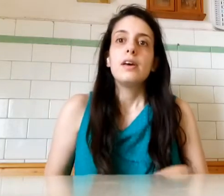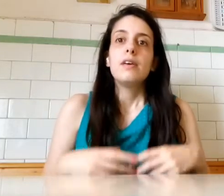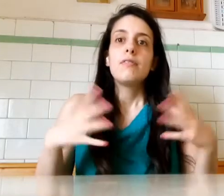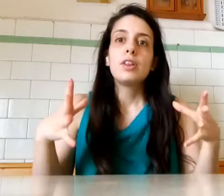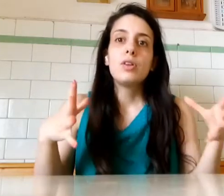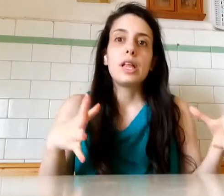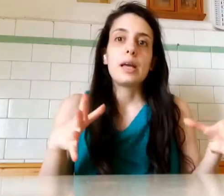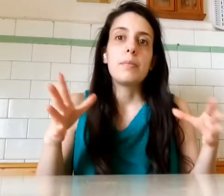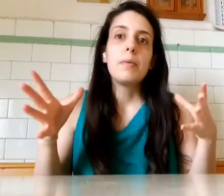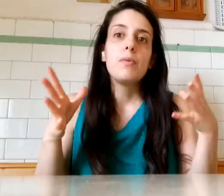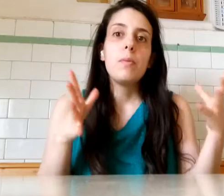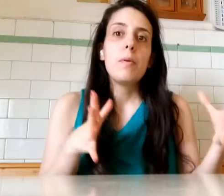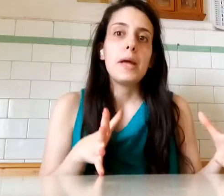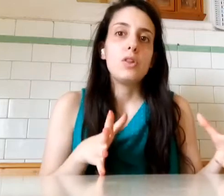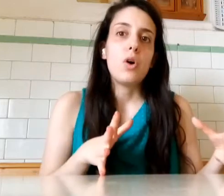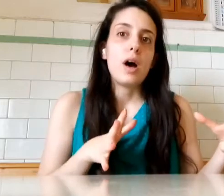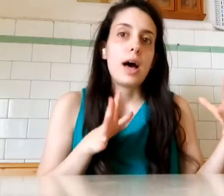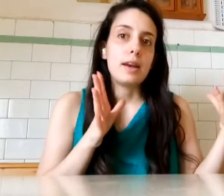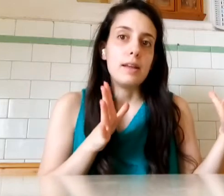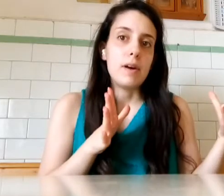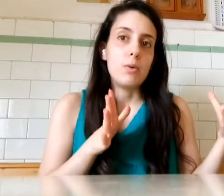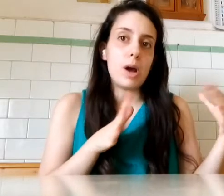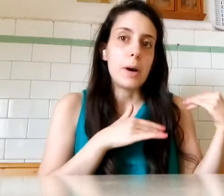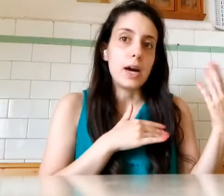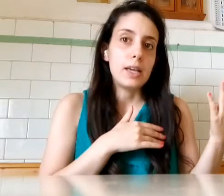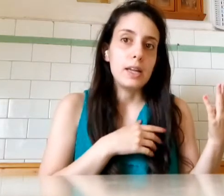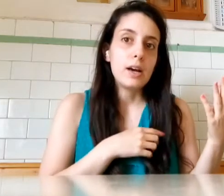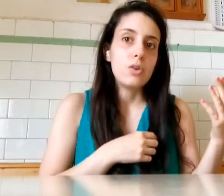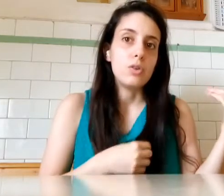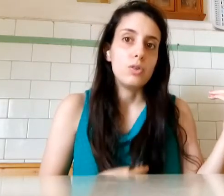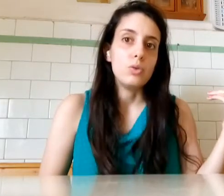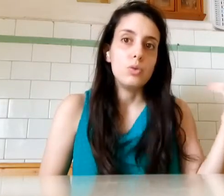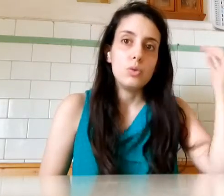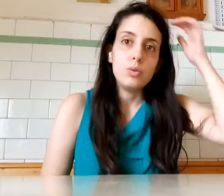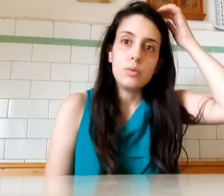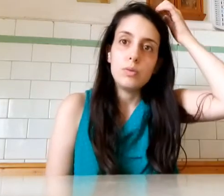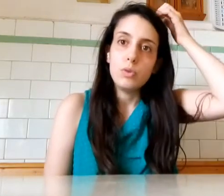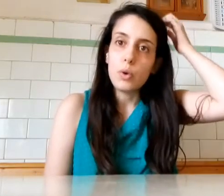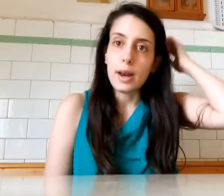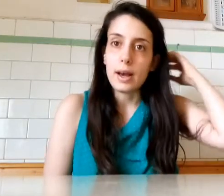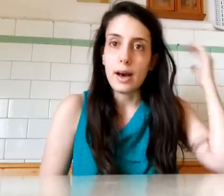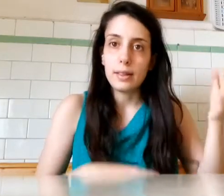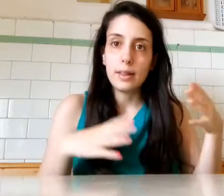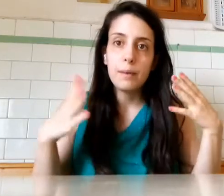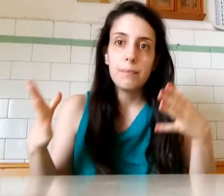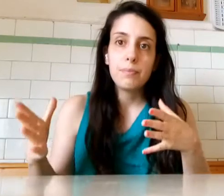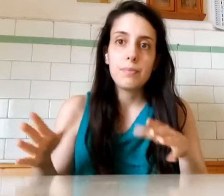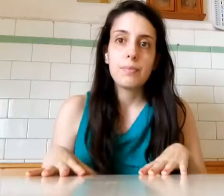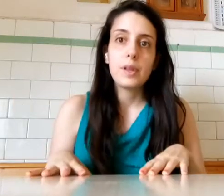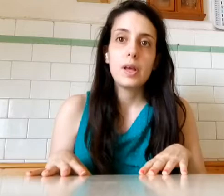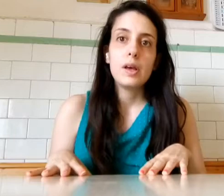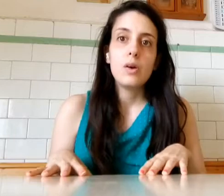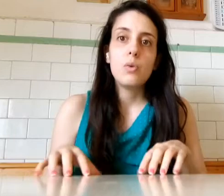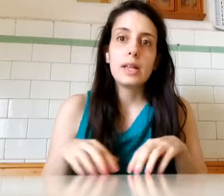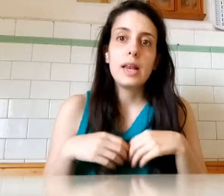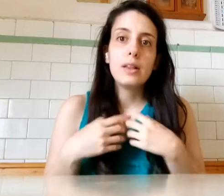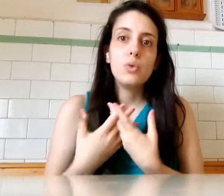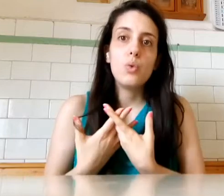Fatto sta Che proprio In quel momento Arriva una macchina Con Due ragazze Una delle due